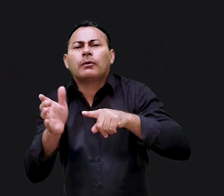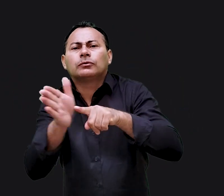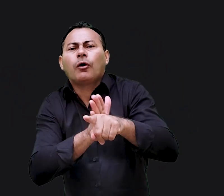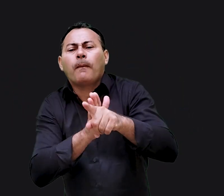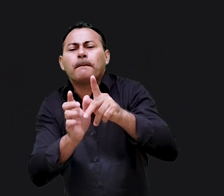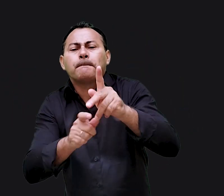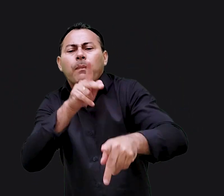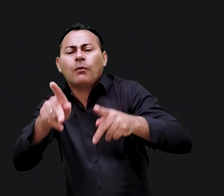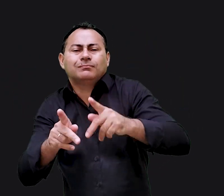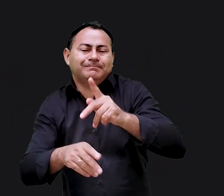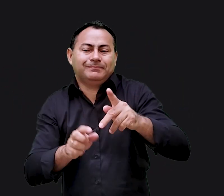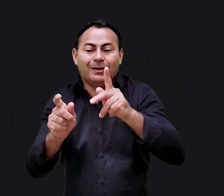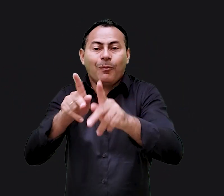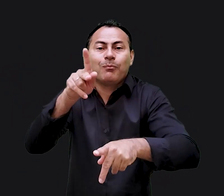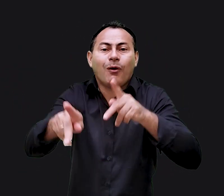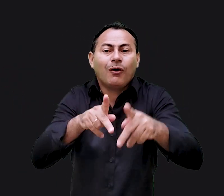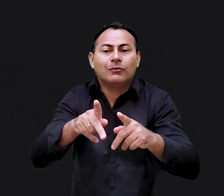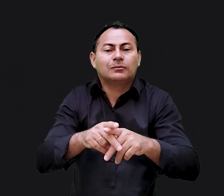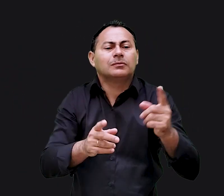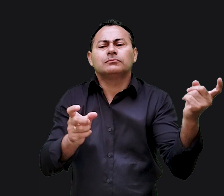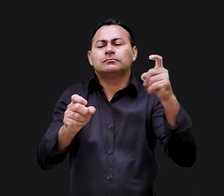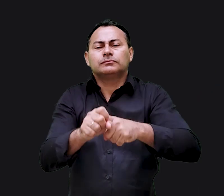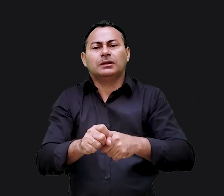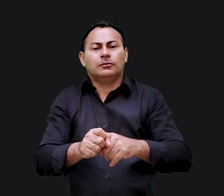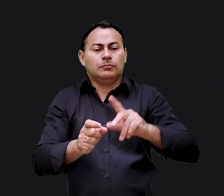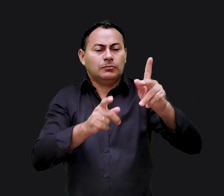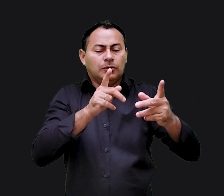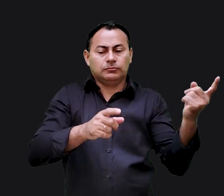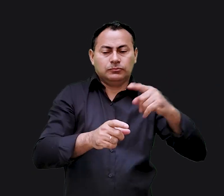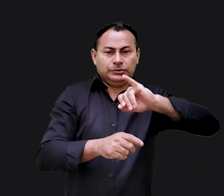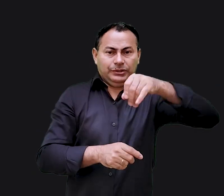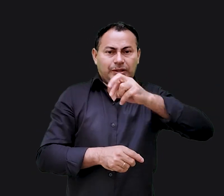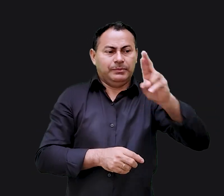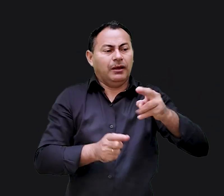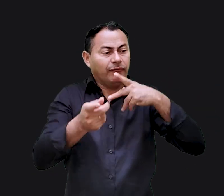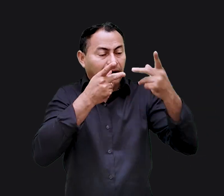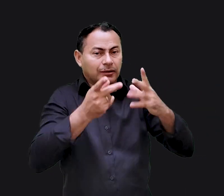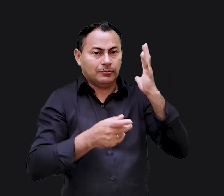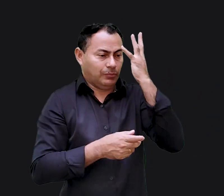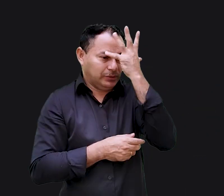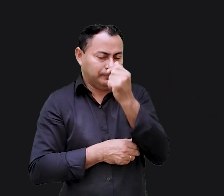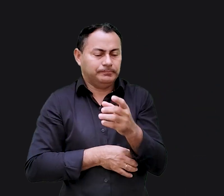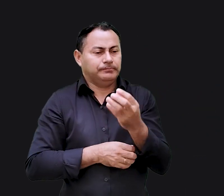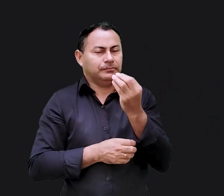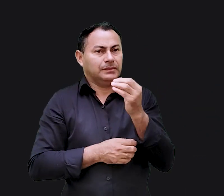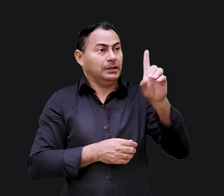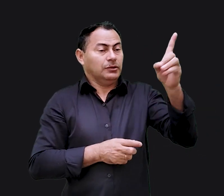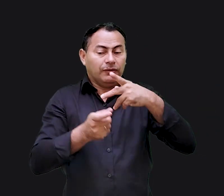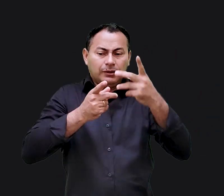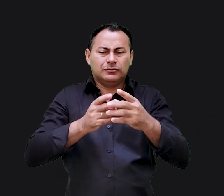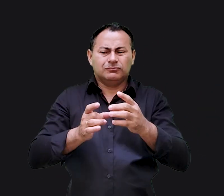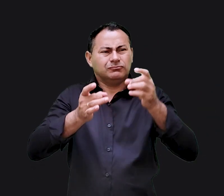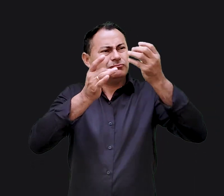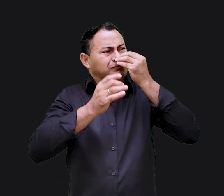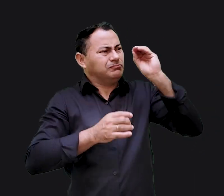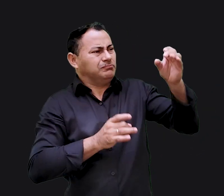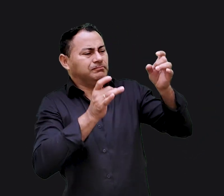para quem vocês vão se voltar Deus fala através de Jeremias de uma maneira muito bonita me abandonaram a mim